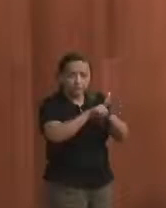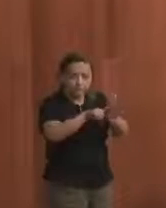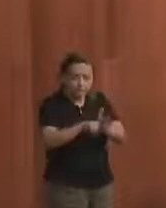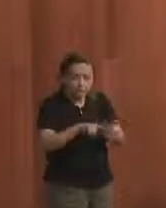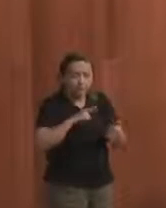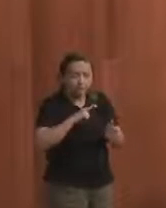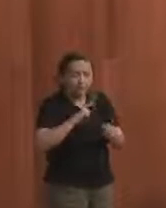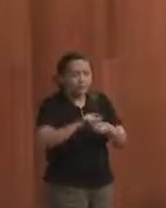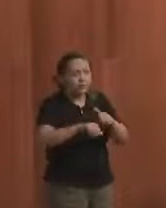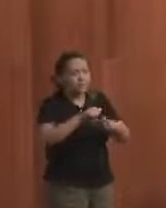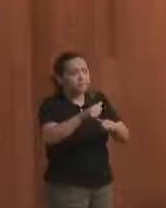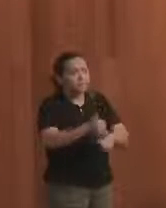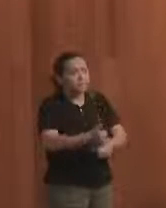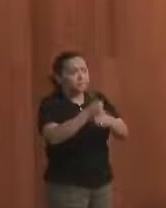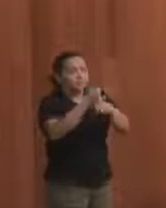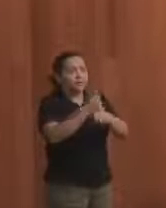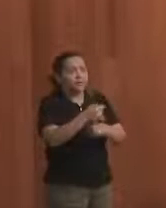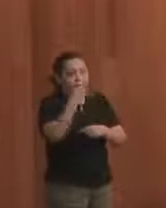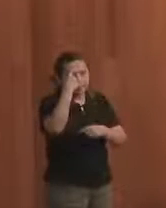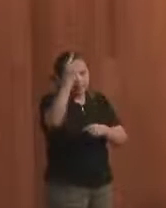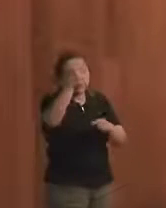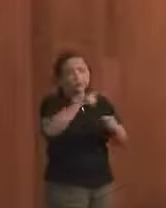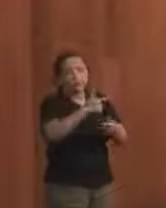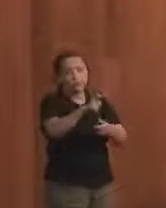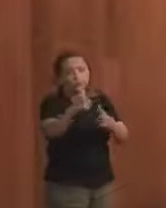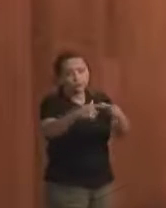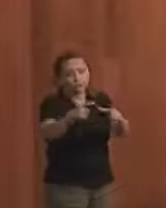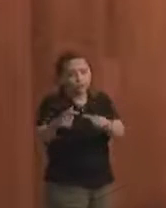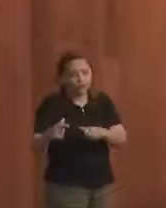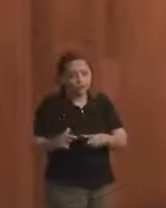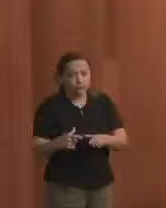que replicasse essa iniciativa em outros casos.